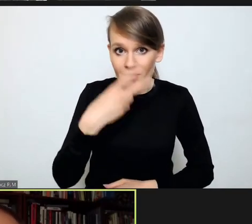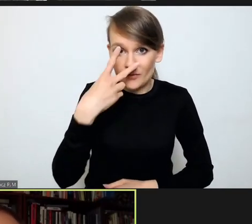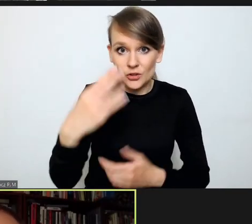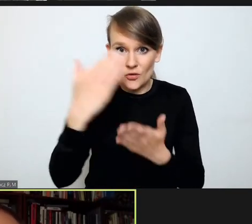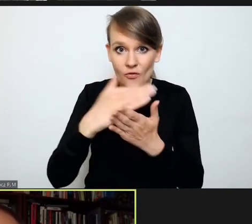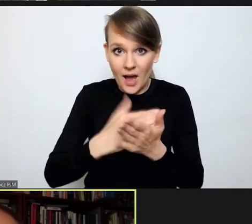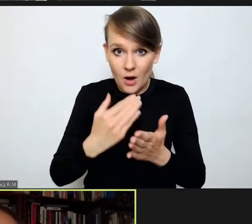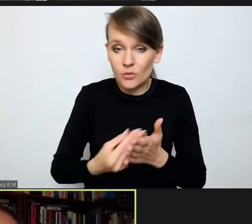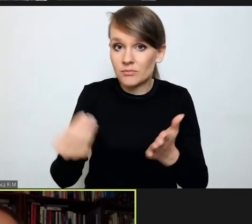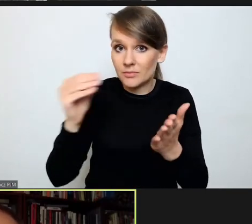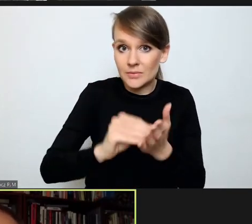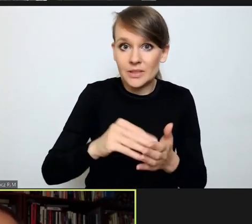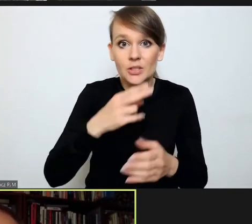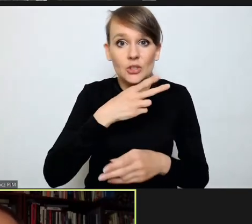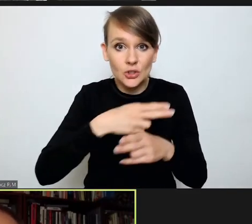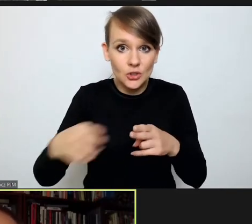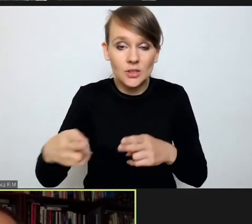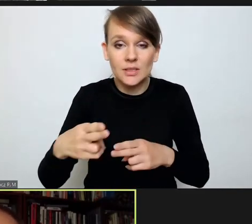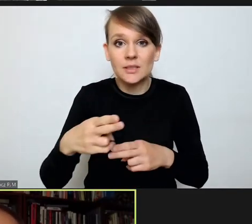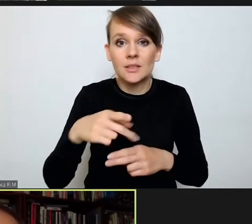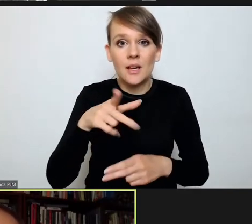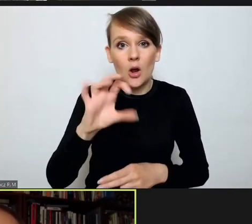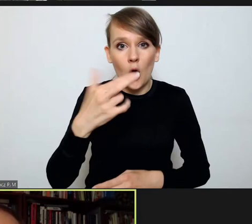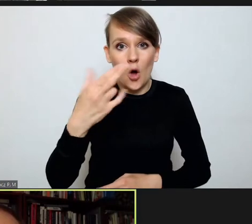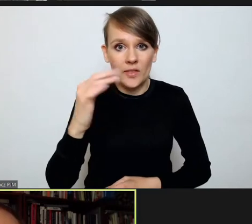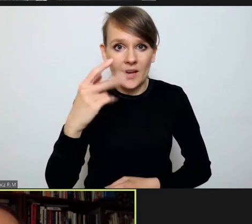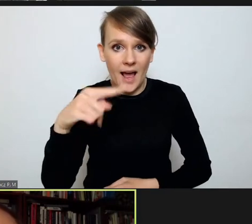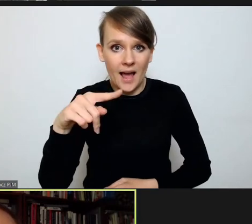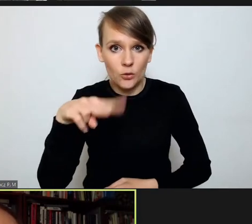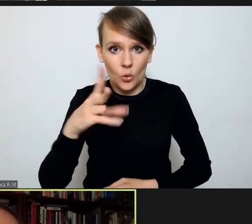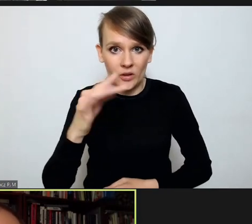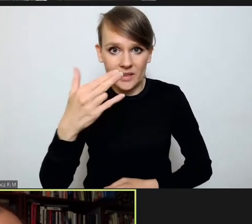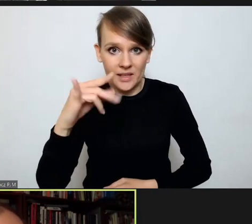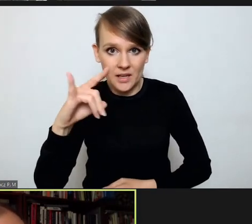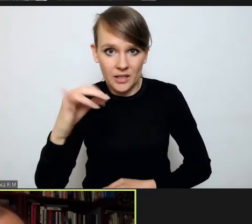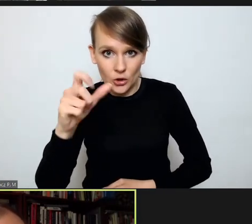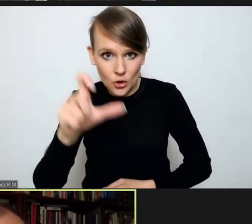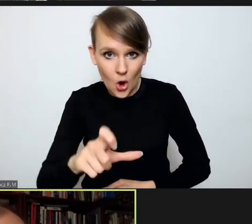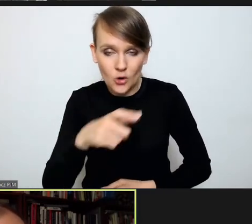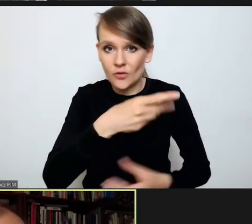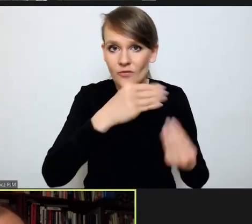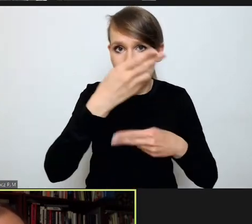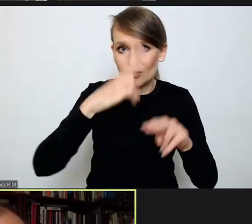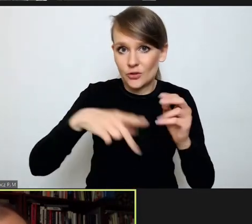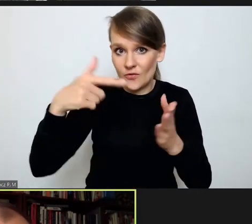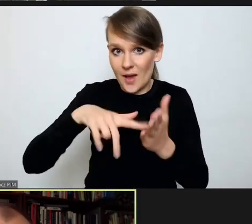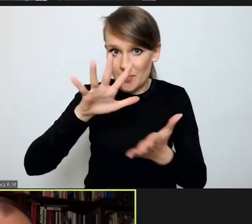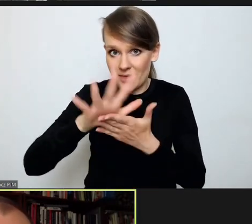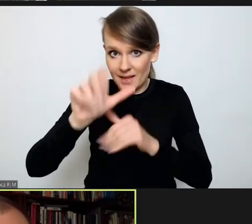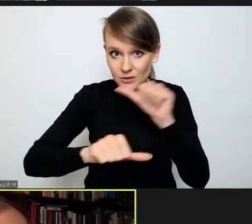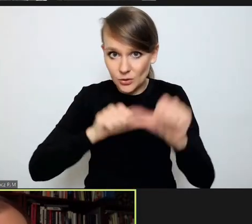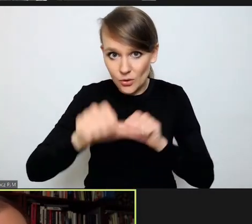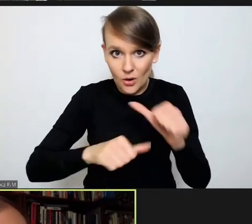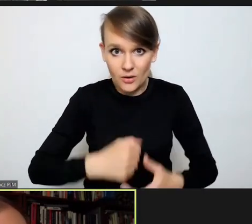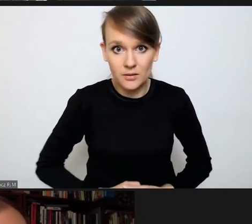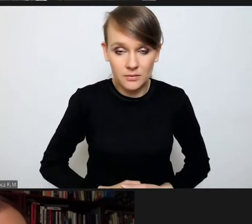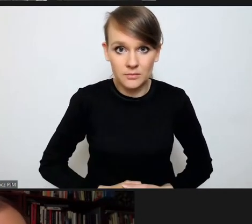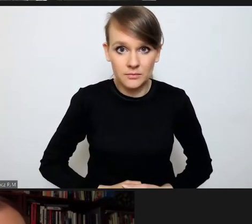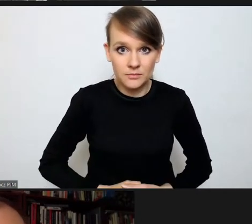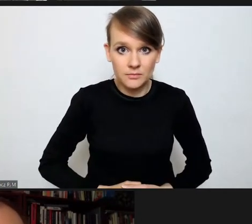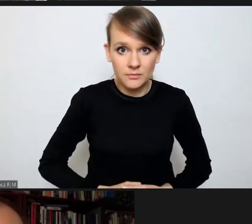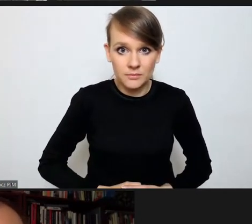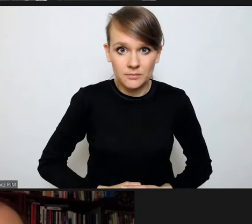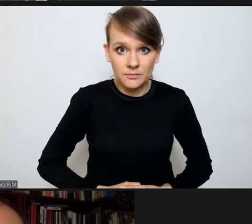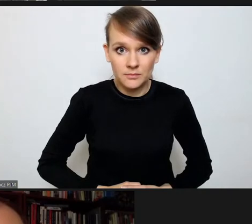wprowadzenia czystej kontradyktoryjności w wersji nawet szerszej niż ta, która była w 2015 roku? Czyli